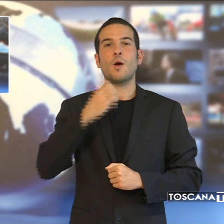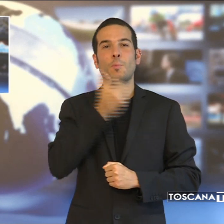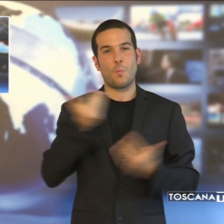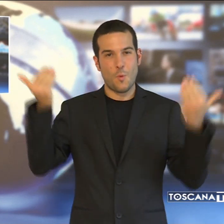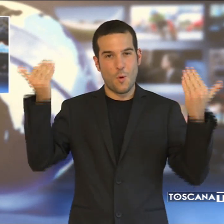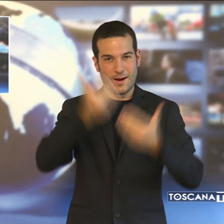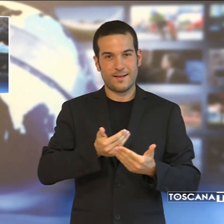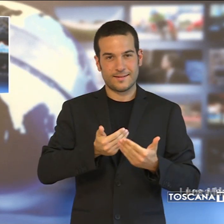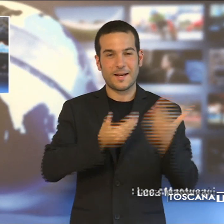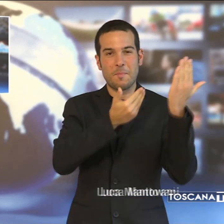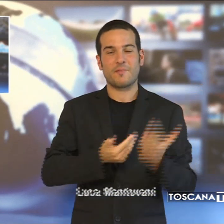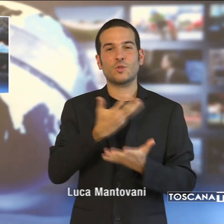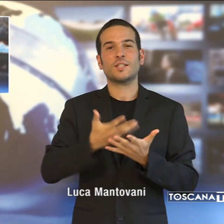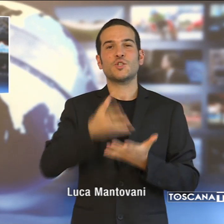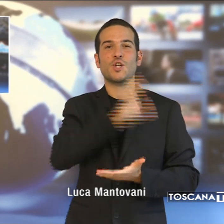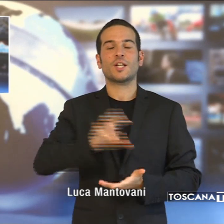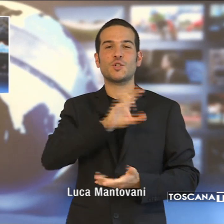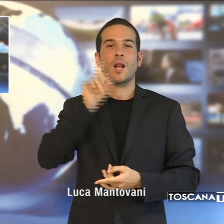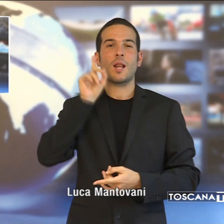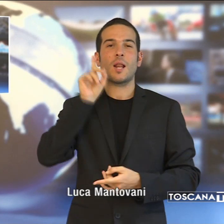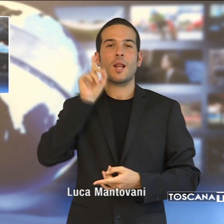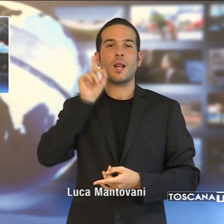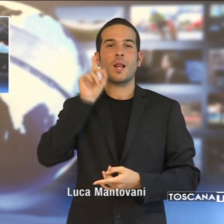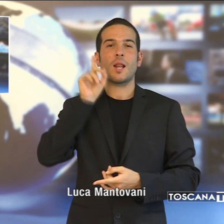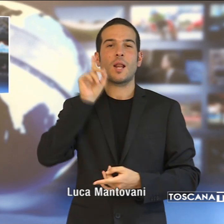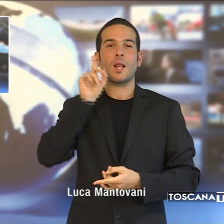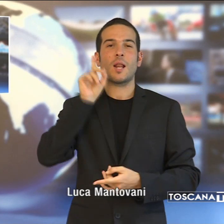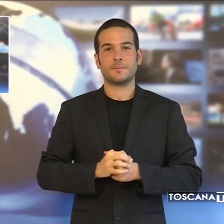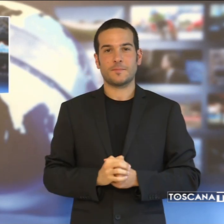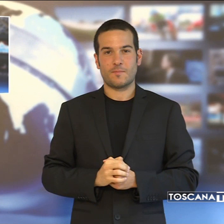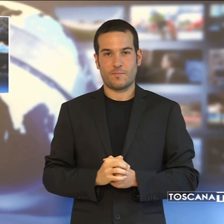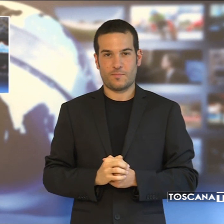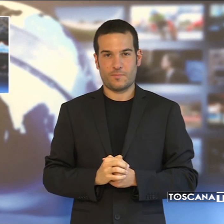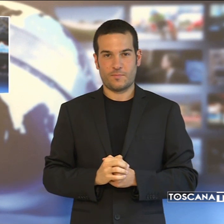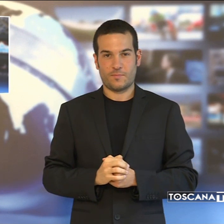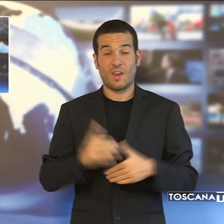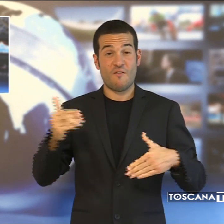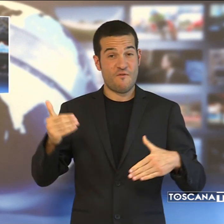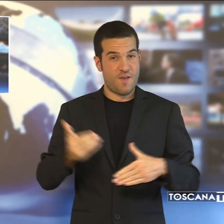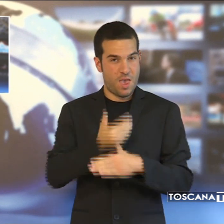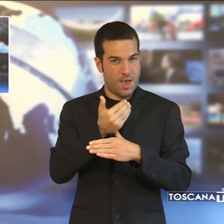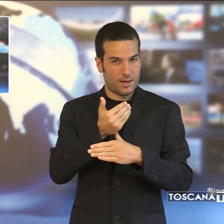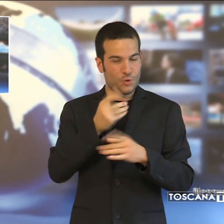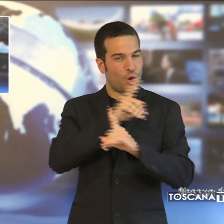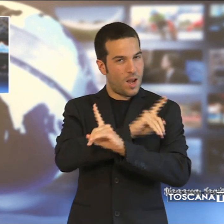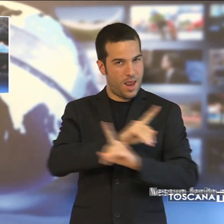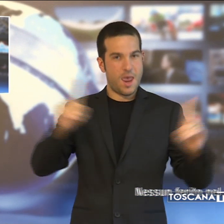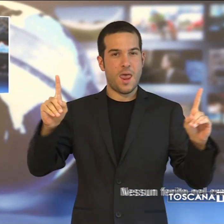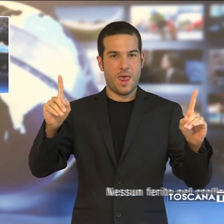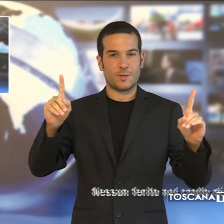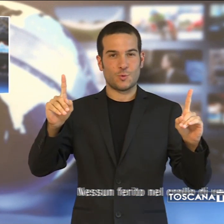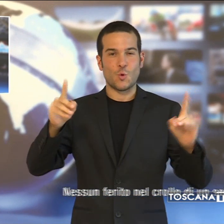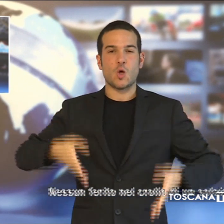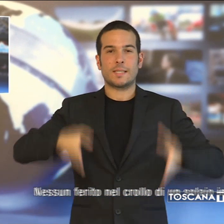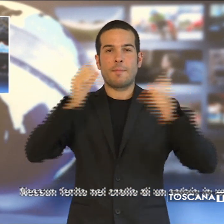Benvenuti al Tg regionale per sordi. Nessun ferito nel crollo di un solaio in uno stabile di